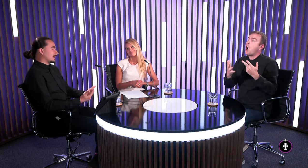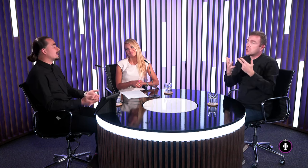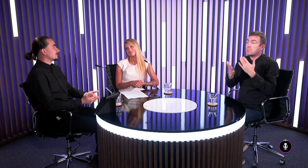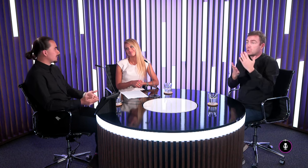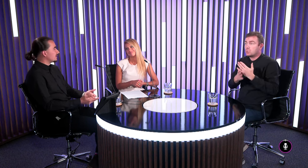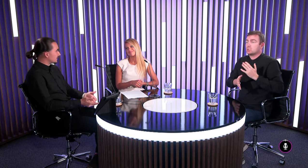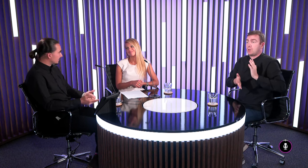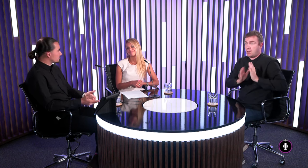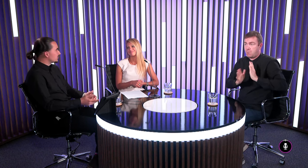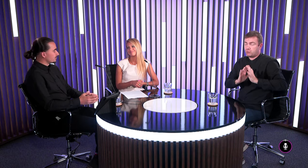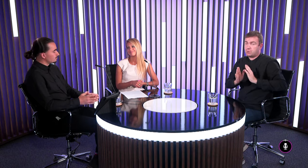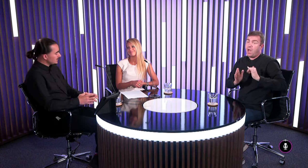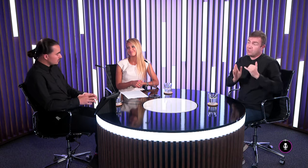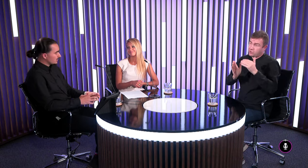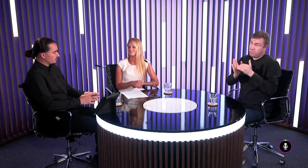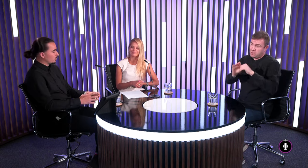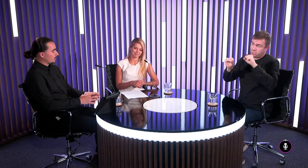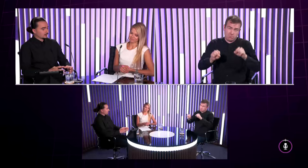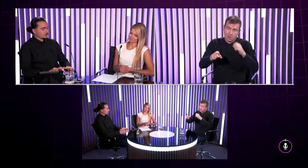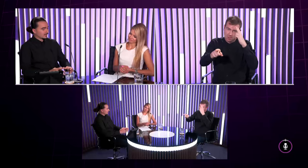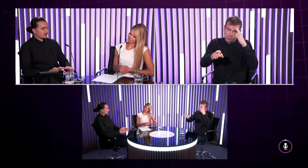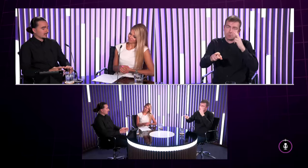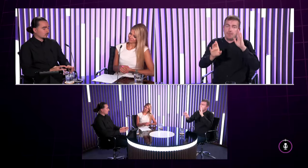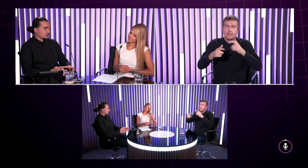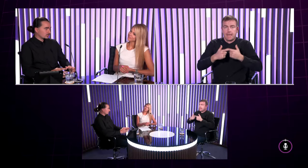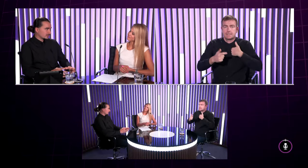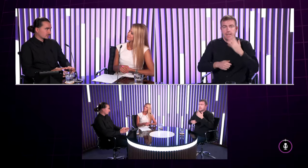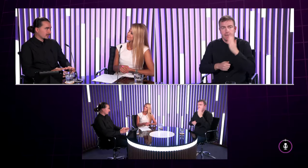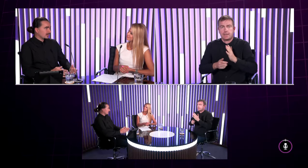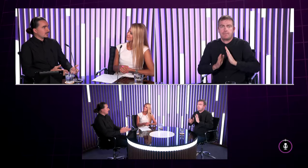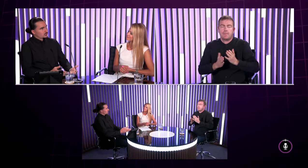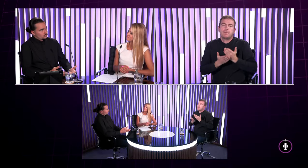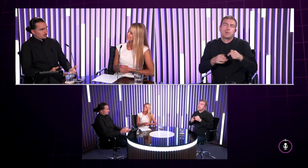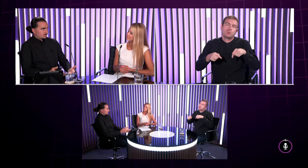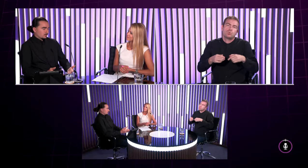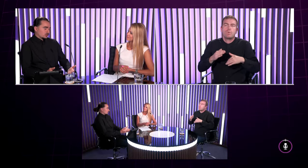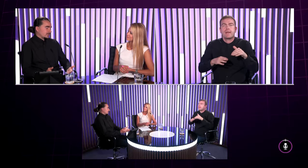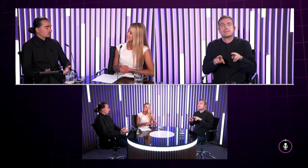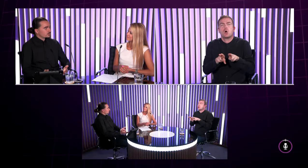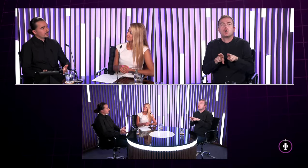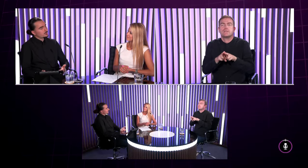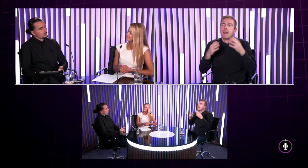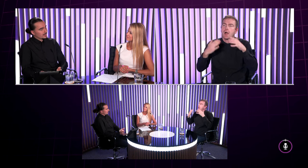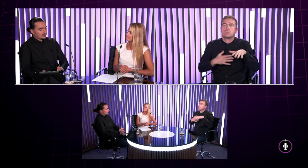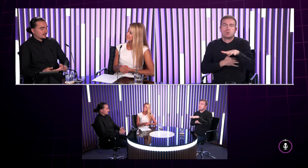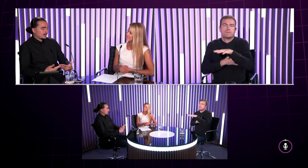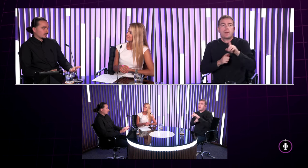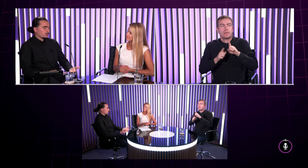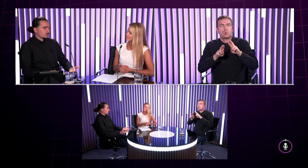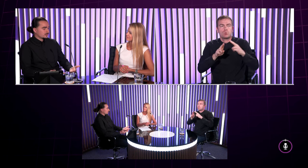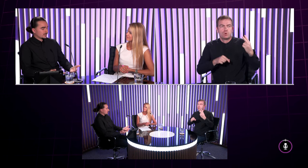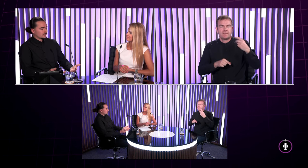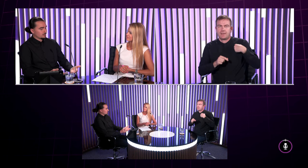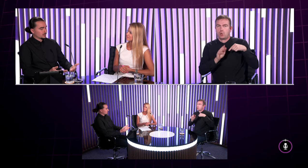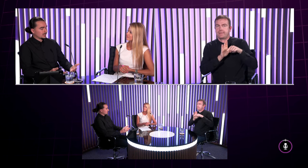banky tak jasné, príjdem ti tlmočiť že myslím, že na Slovensku panuje trošku taká tá rodiníšia atmosféra čož možno niekto môže vidieť ako niečo negatívne